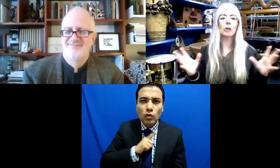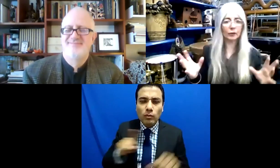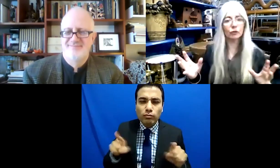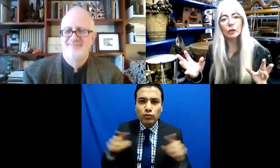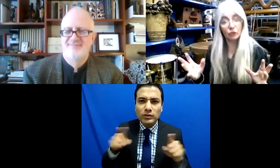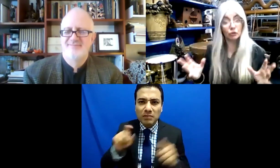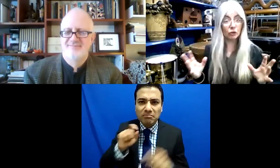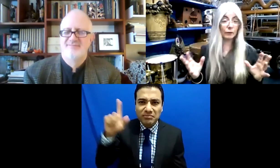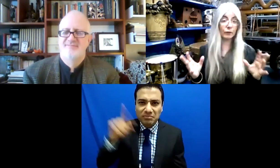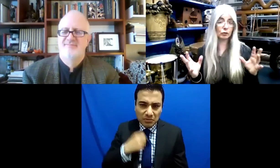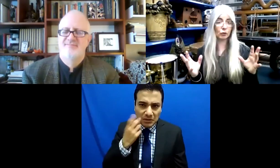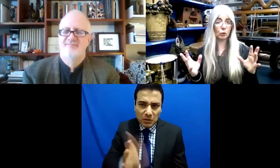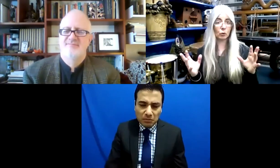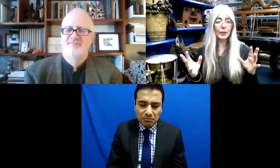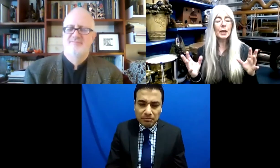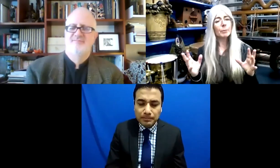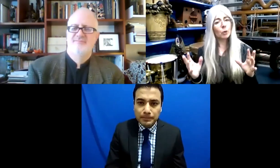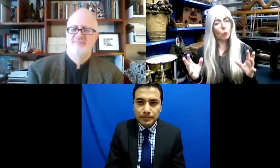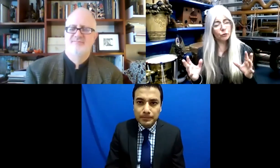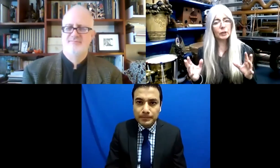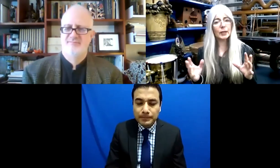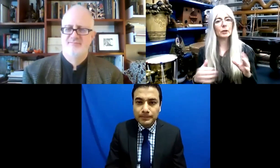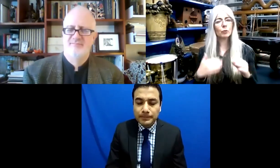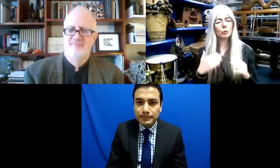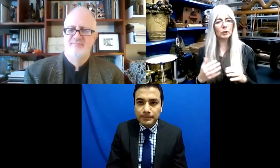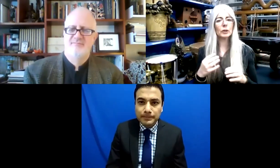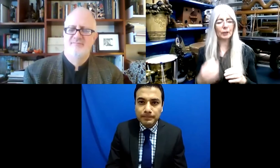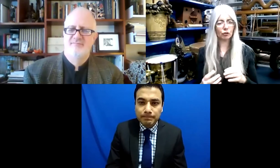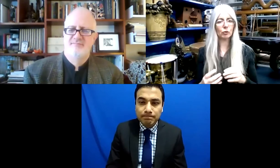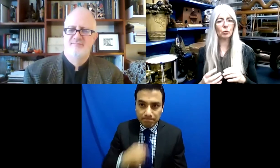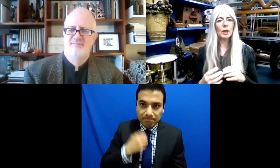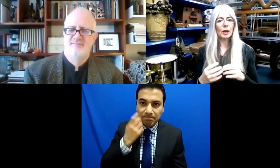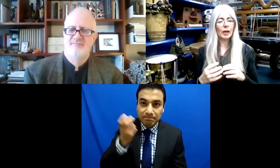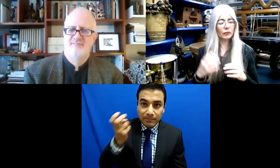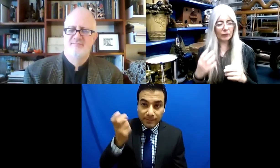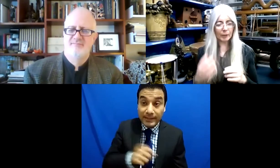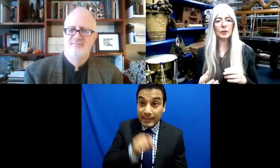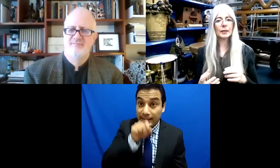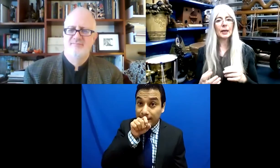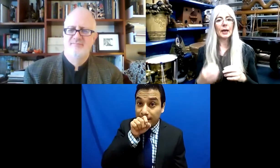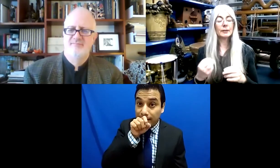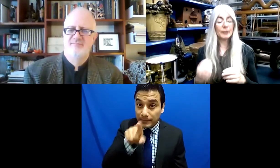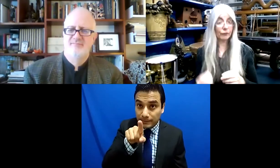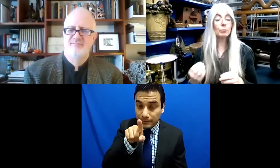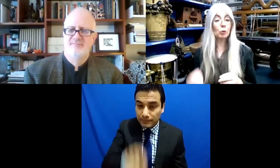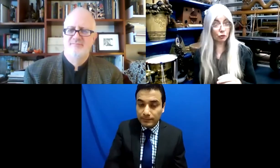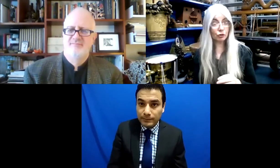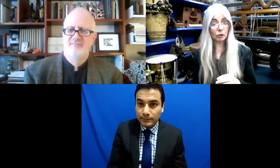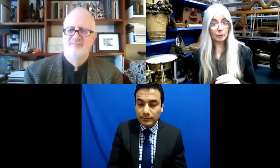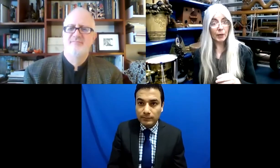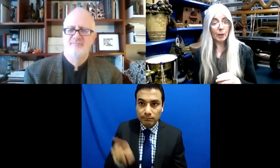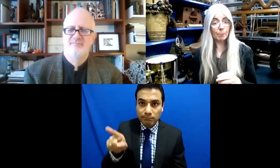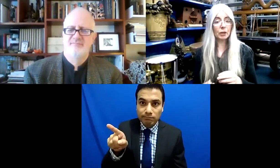No pudieron visualizar tal cosa. Pero también les costó mucho